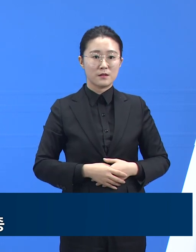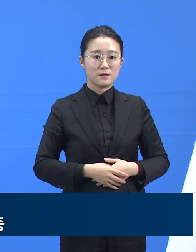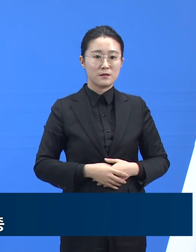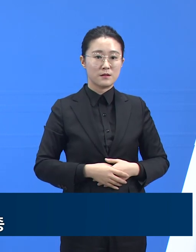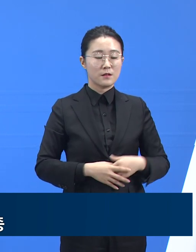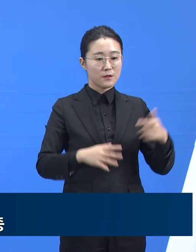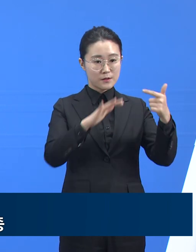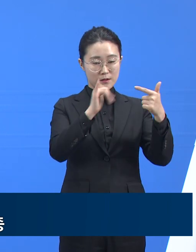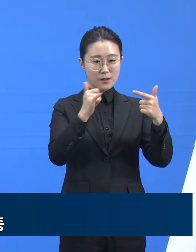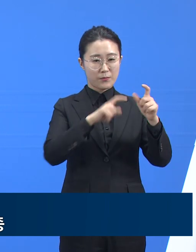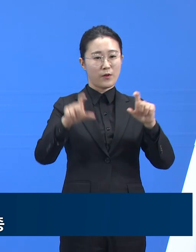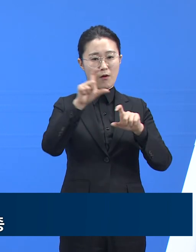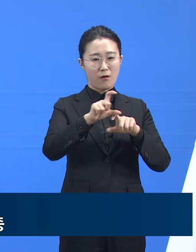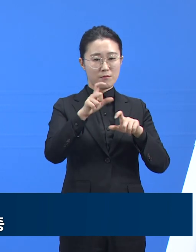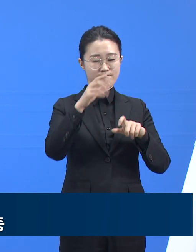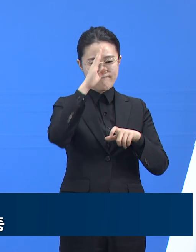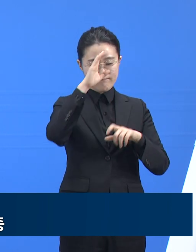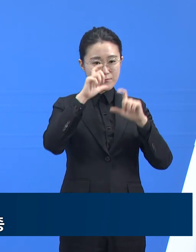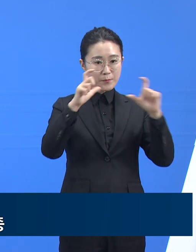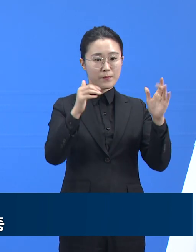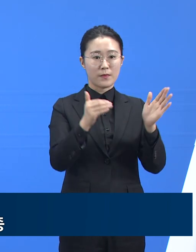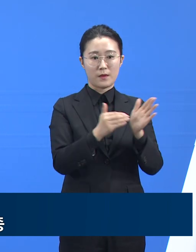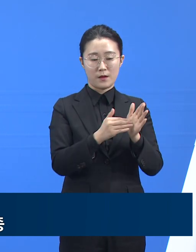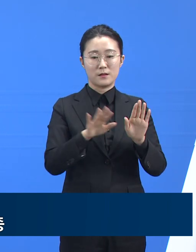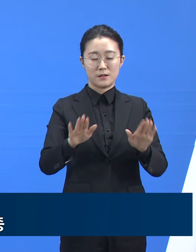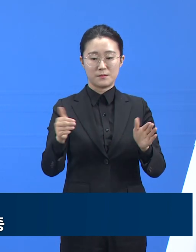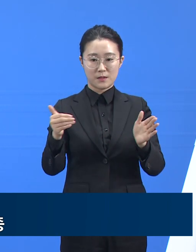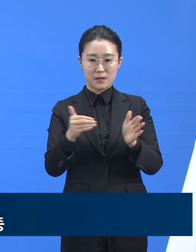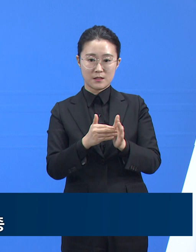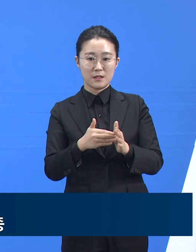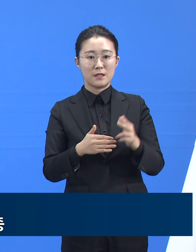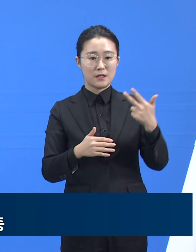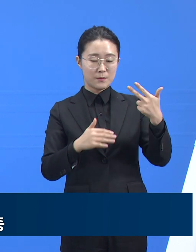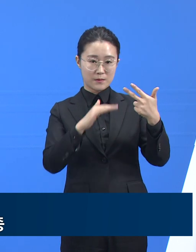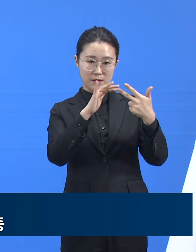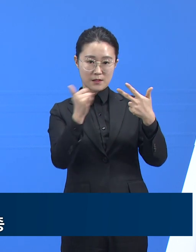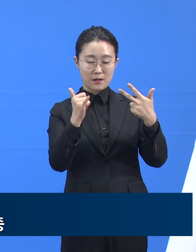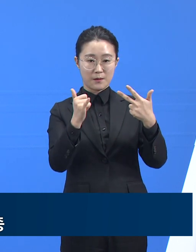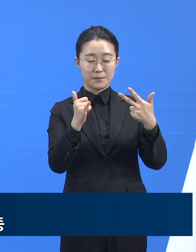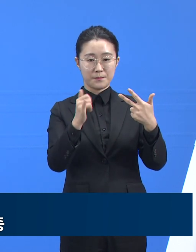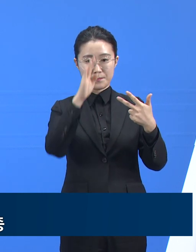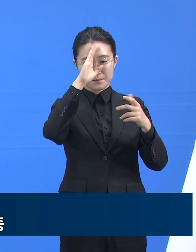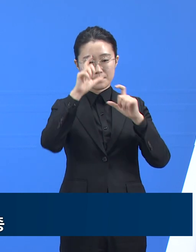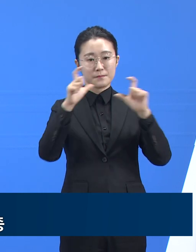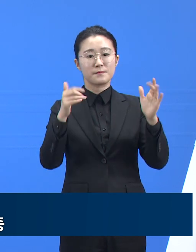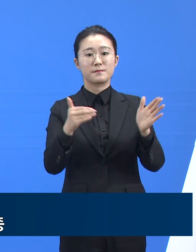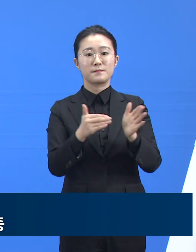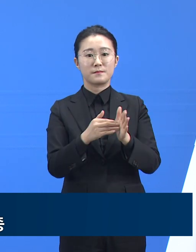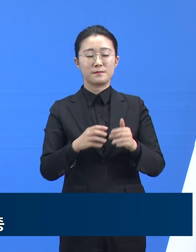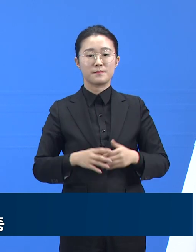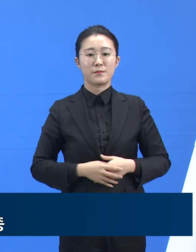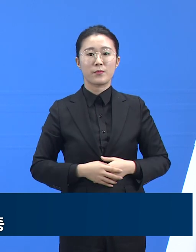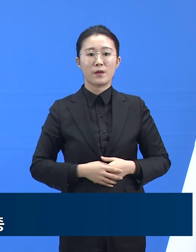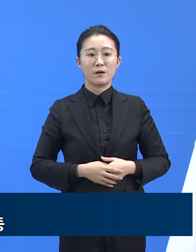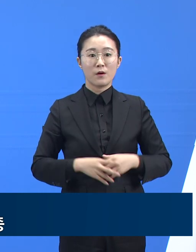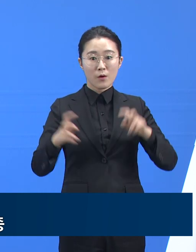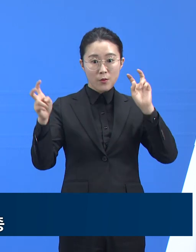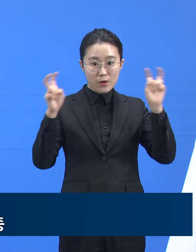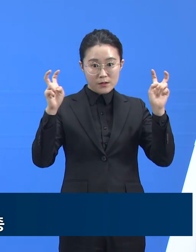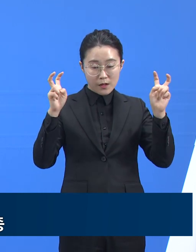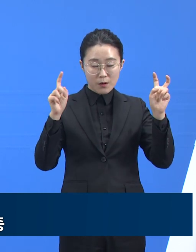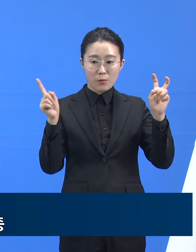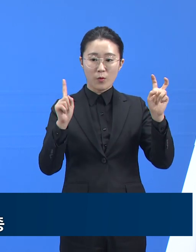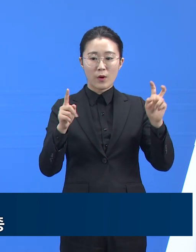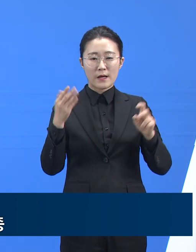판정을 받으며 현재까지 확진자는 총 7명으로 확인되었습니다. 해당 기업은 시설에 대하여 소독 등을